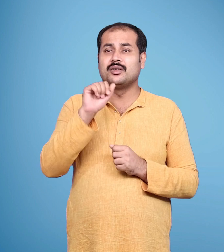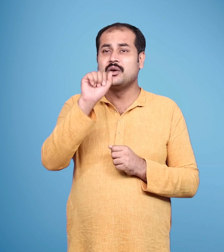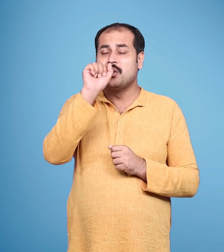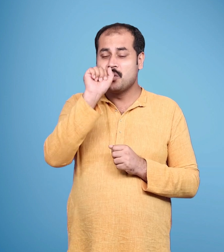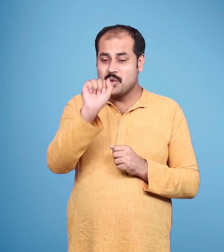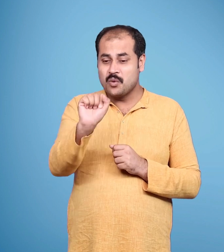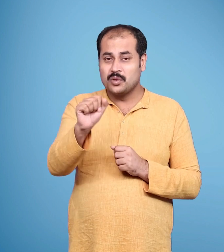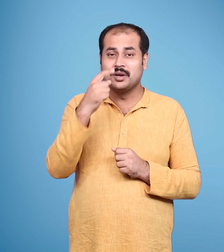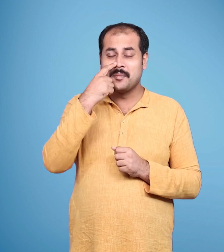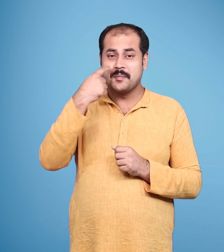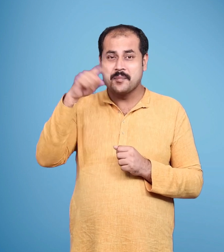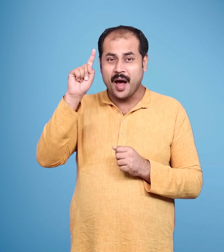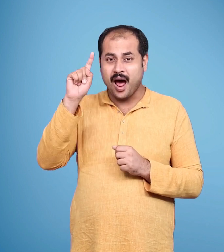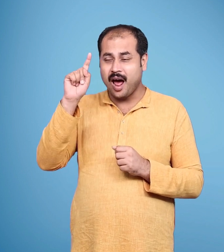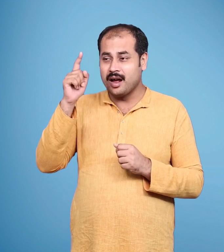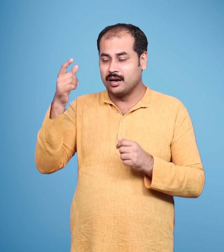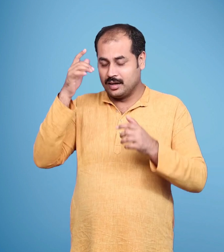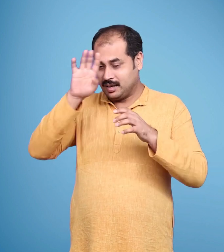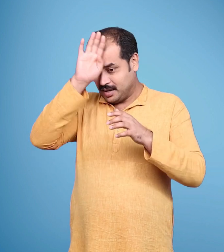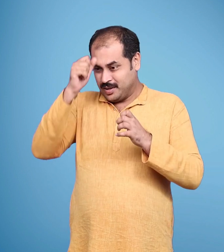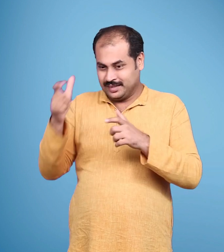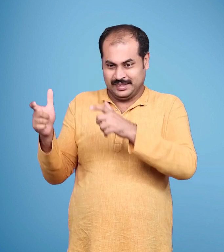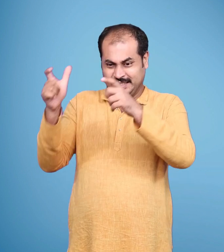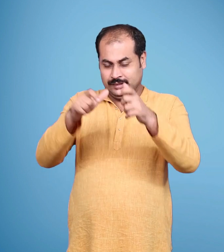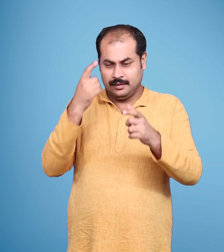कैकैने राज लेने का जो तरीका अपनाया वै अनुचित था